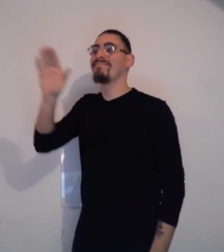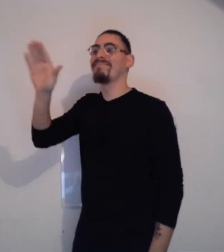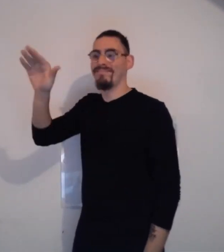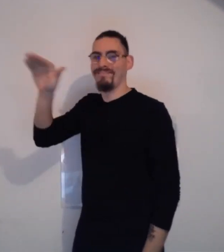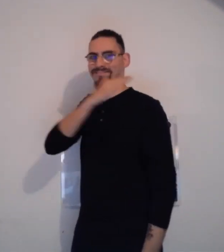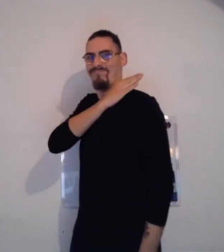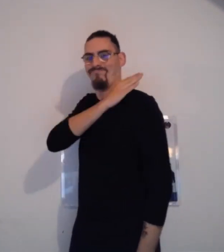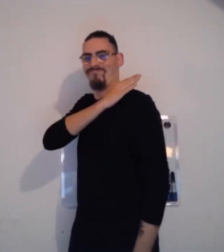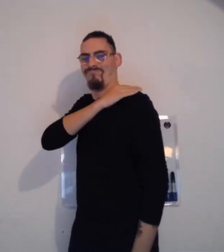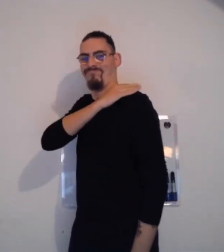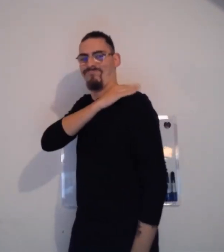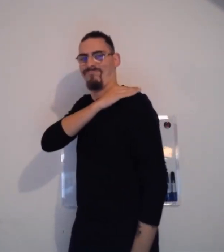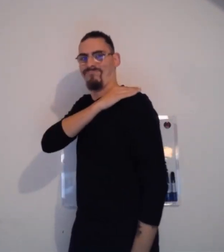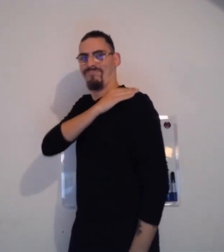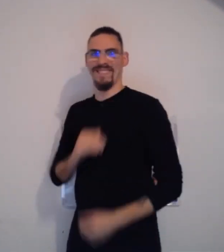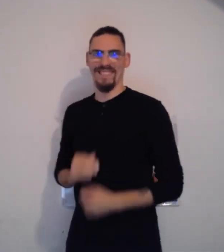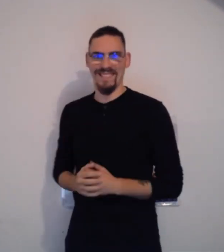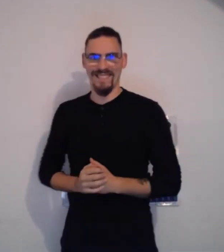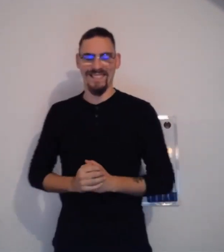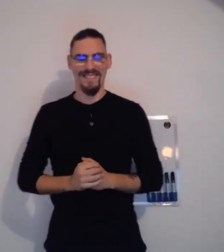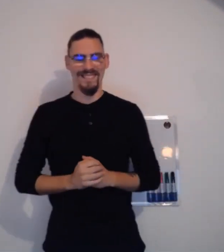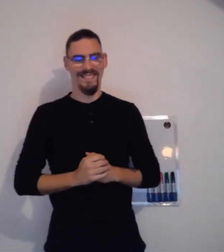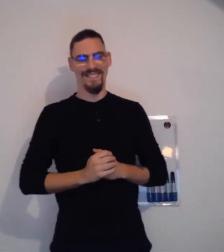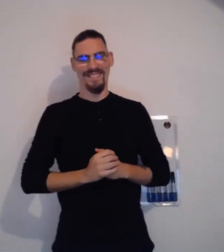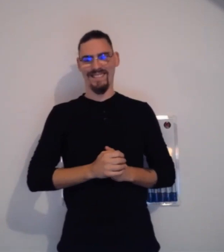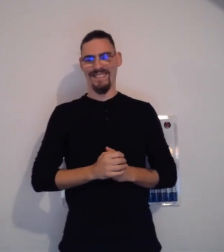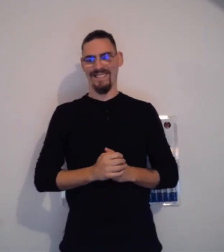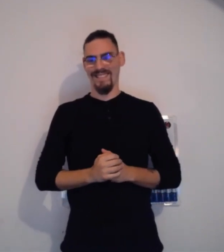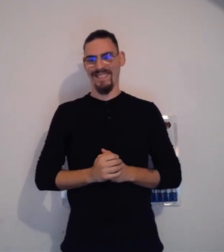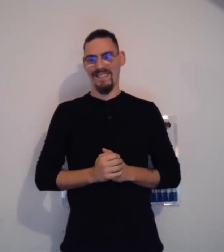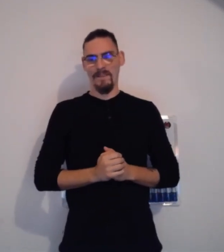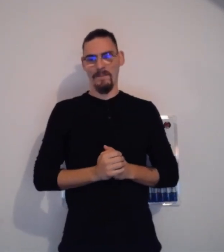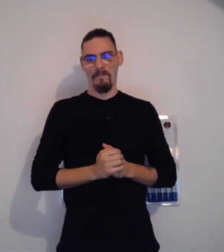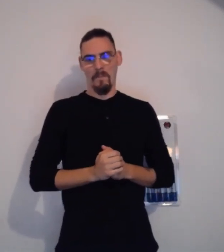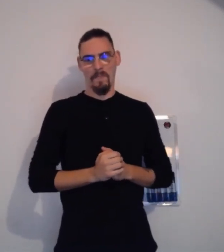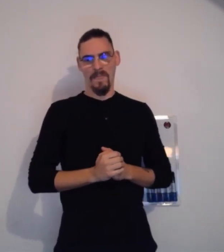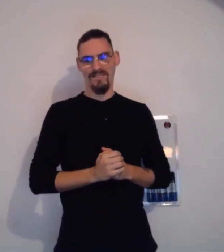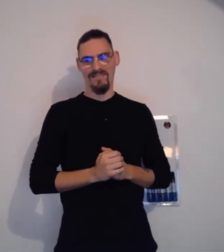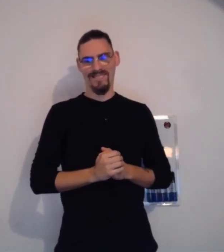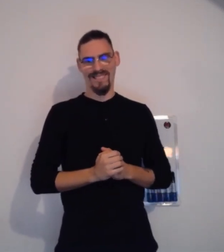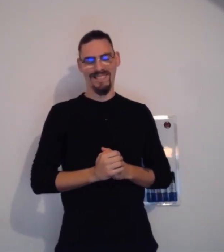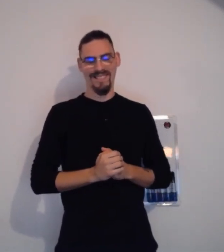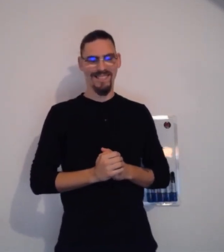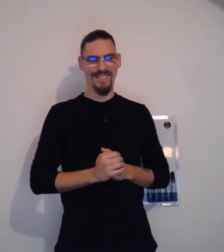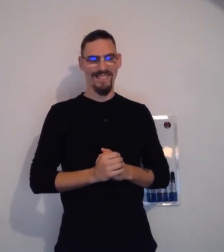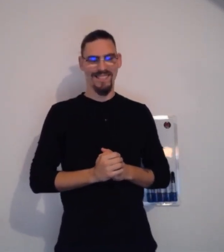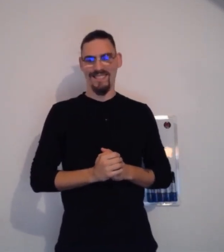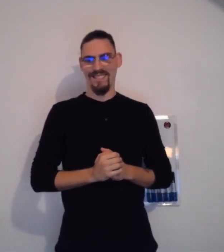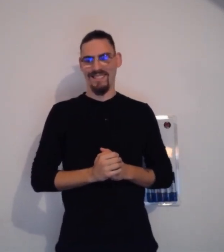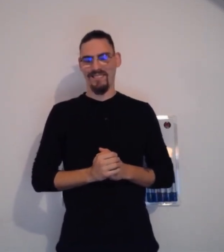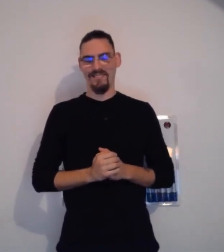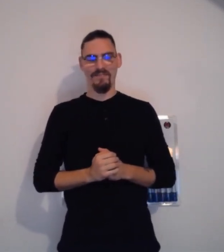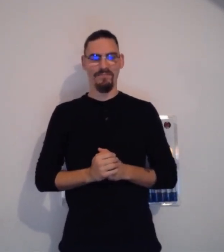ne tapote pas les fesses. L'épaule suffit. On tapote juste l'épaule pour que la personne se retourne.